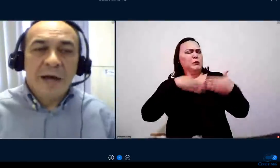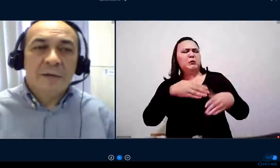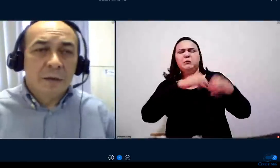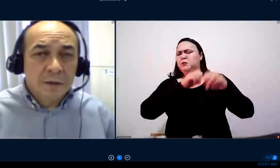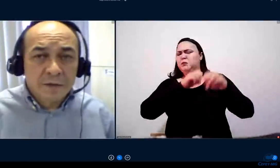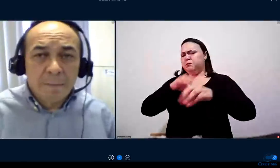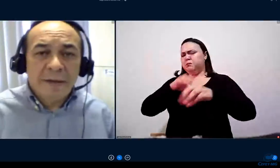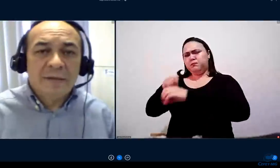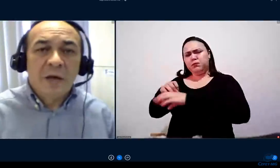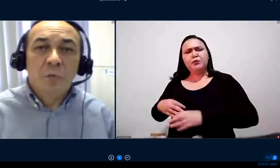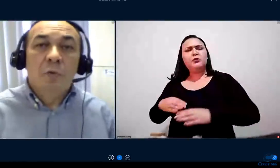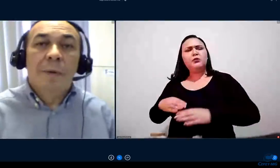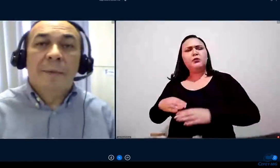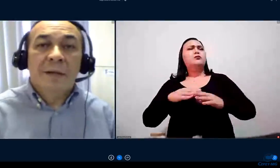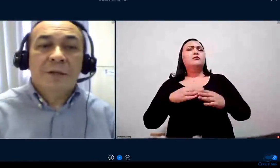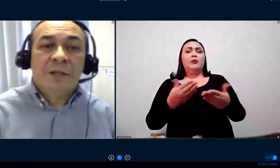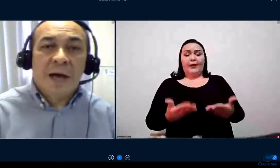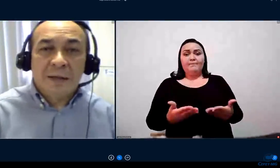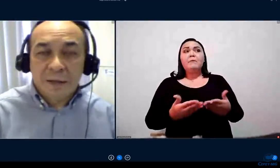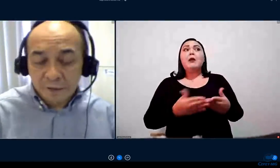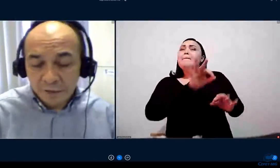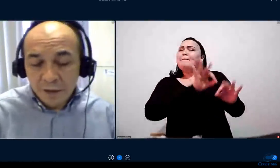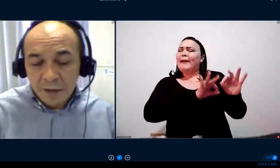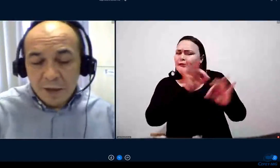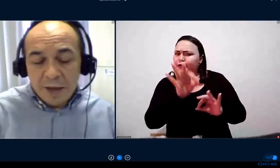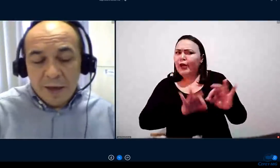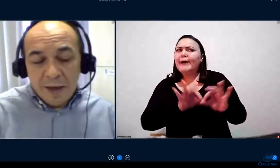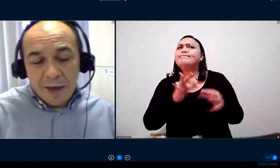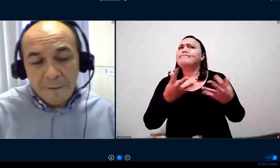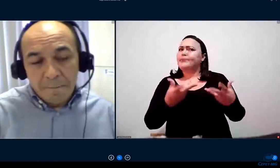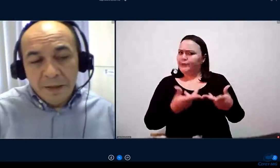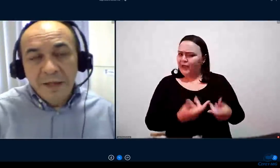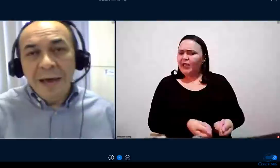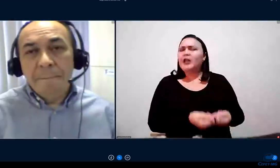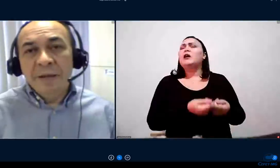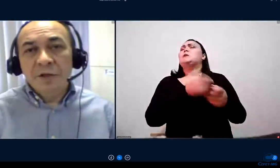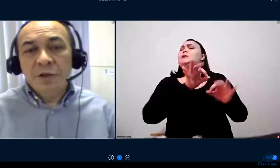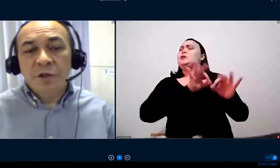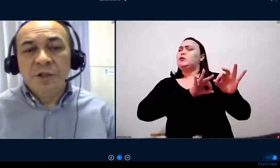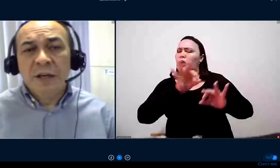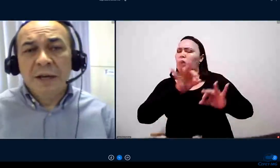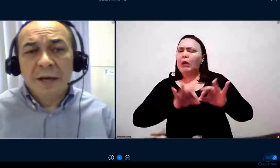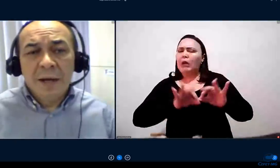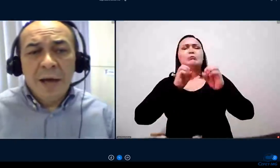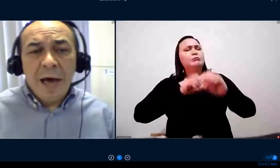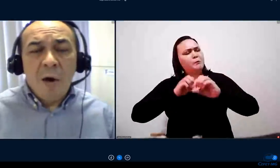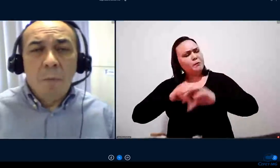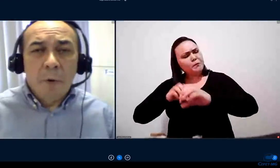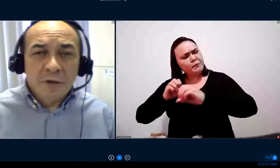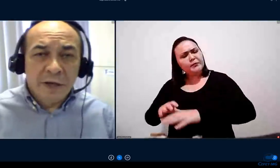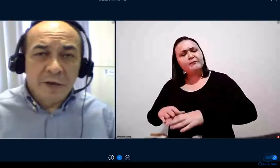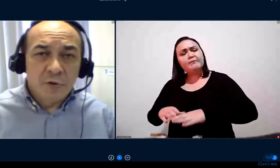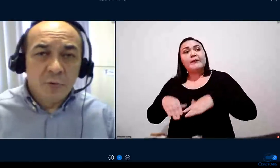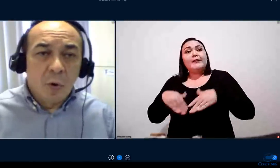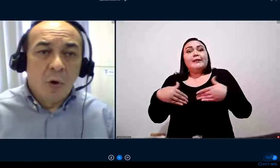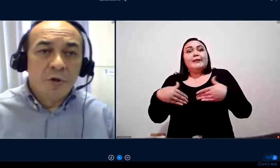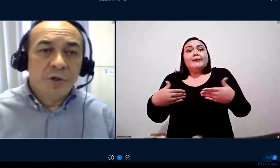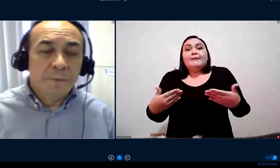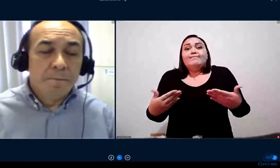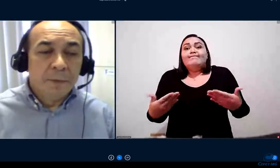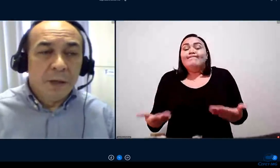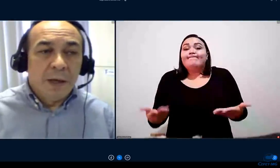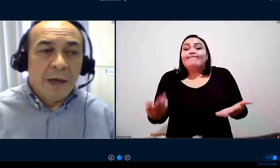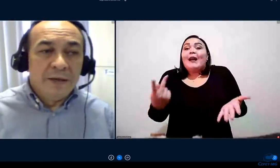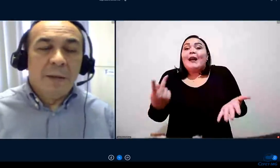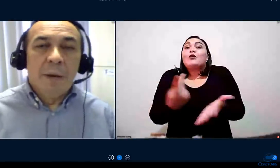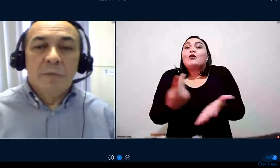atividades, que digam-se de passagem, muito bem planejadas. E, de repente, a gente chega a um processo onde